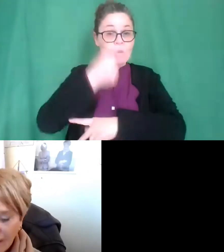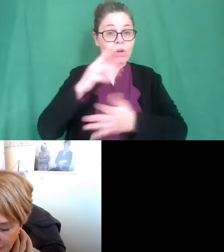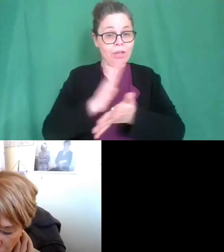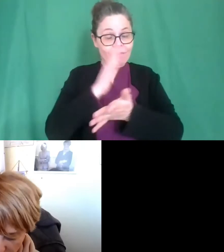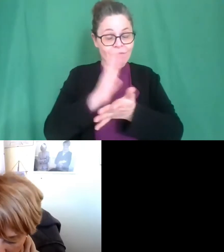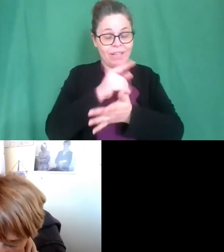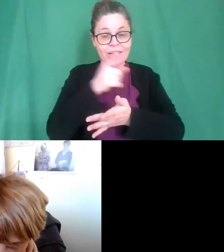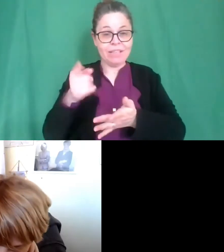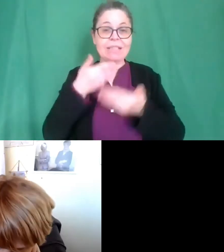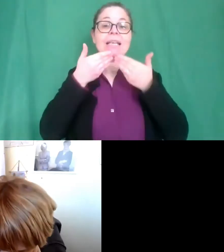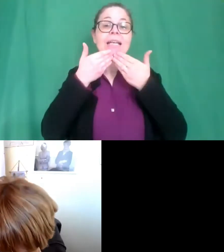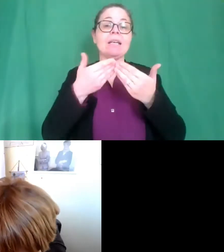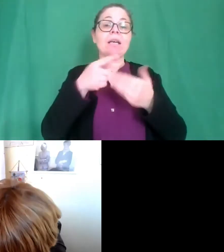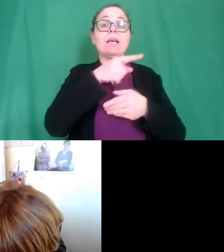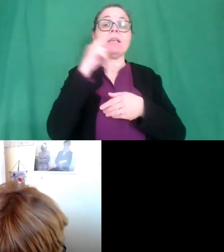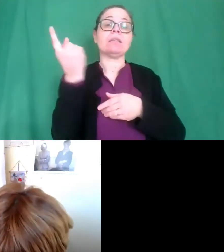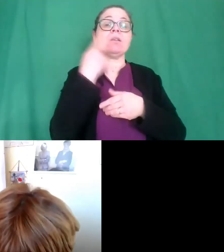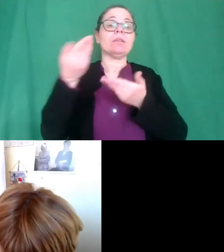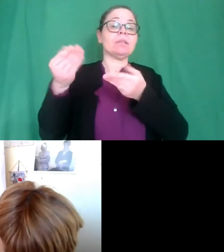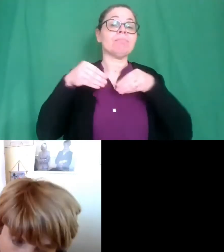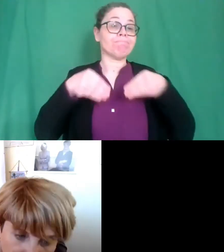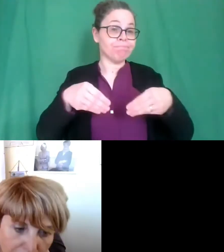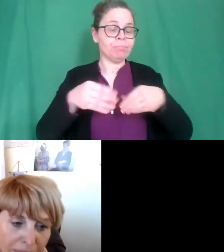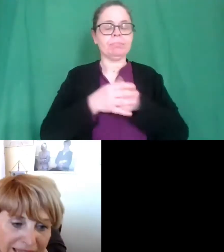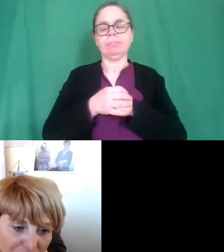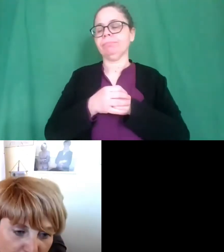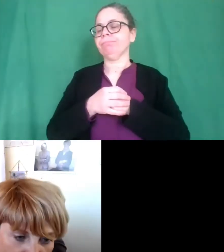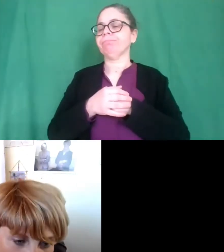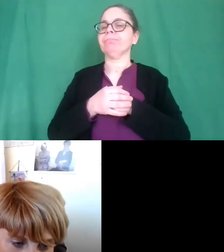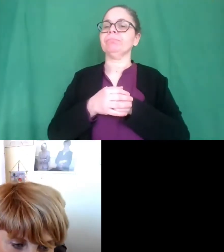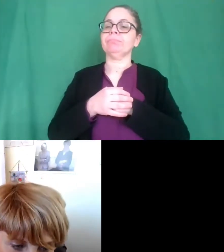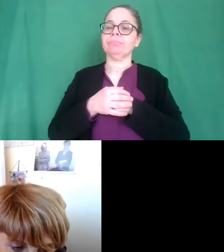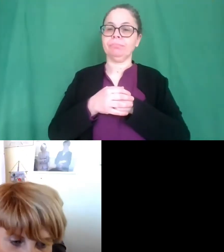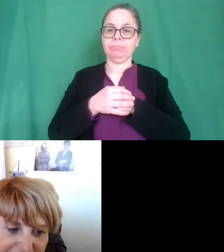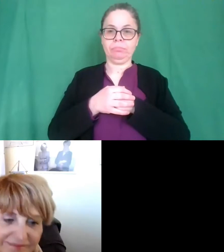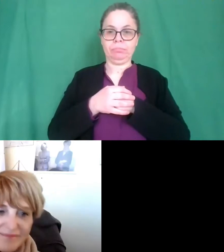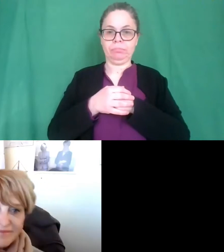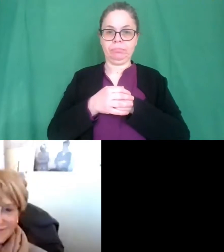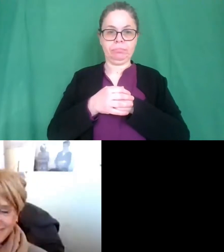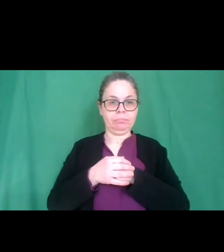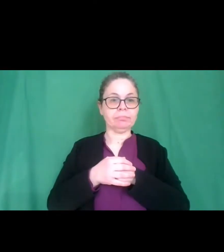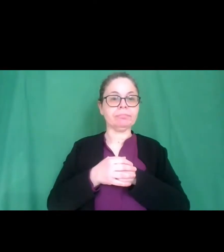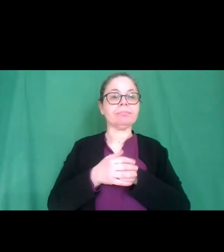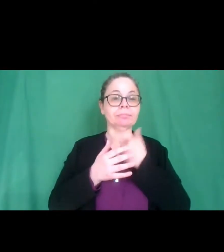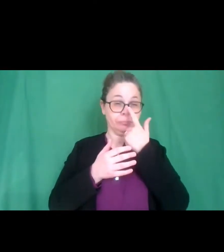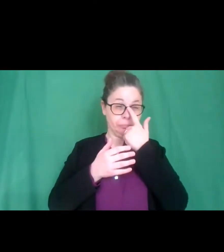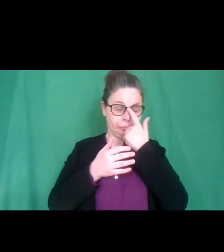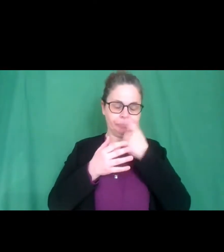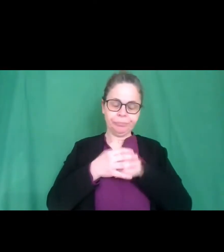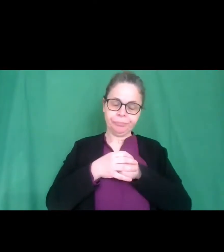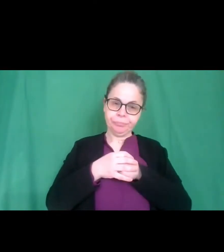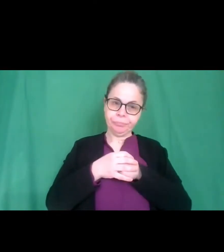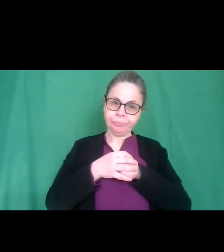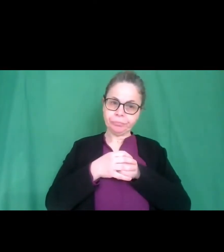e grazie a tutti per la partecipazione grazie a voi eh